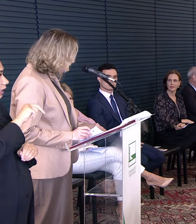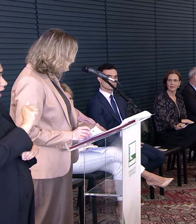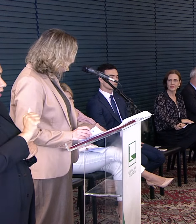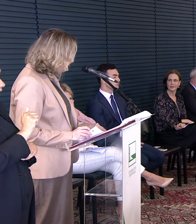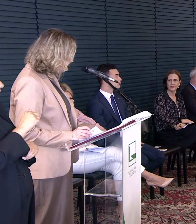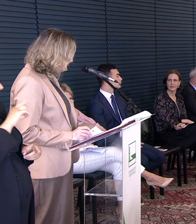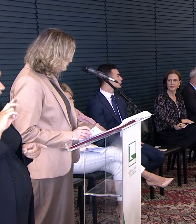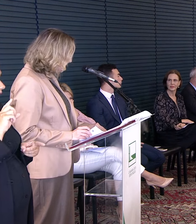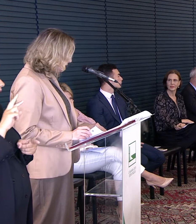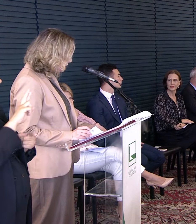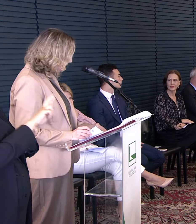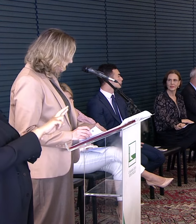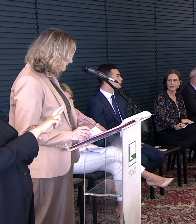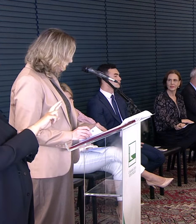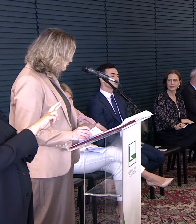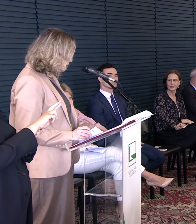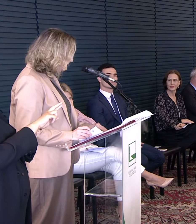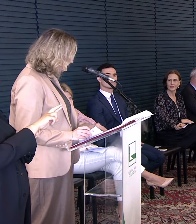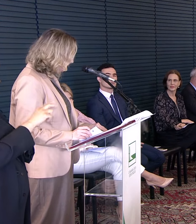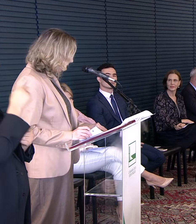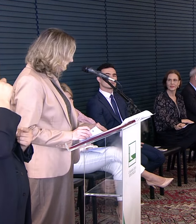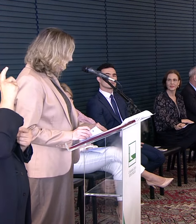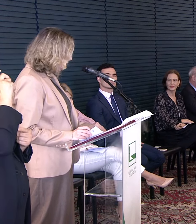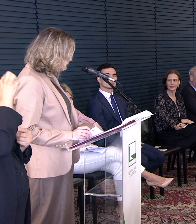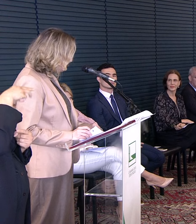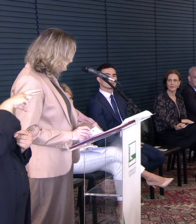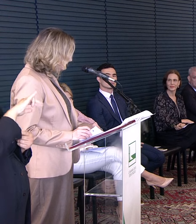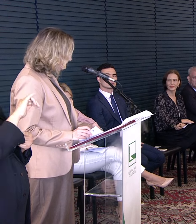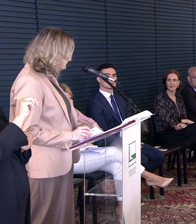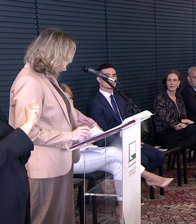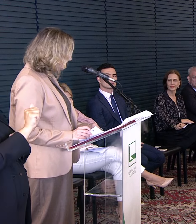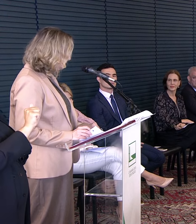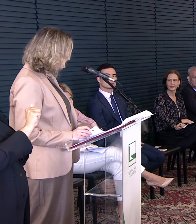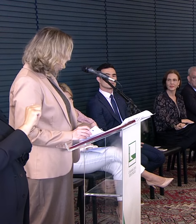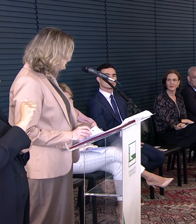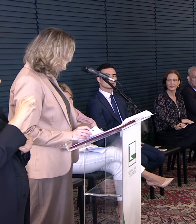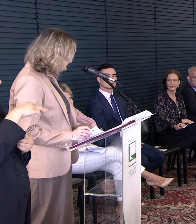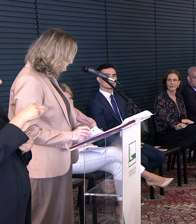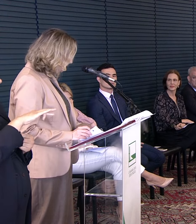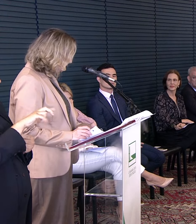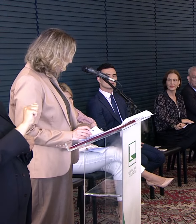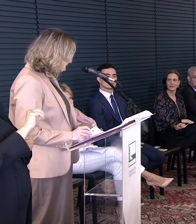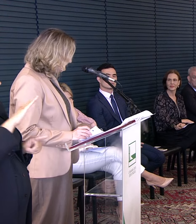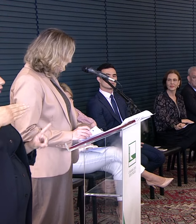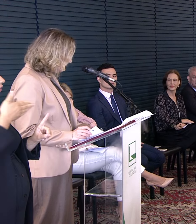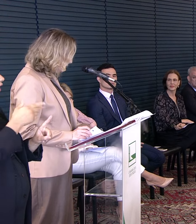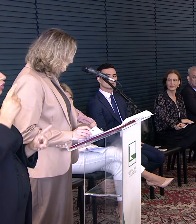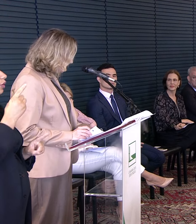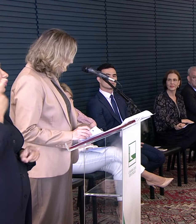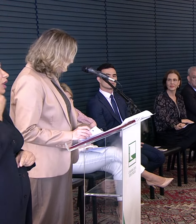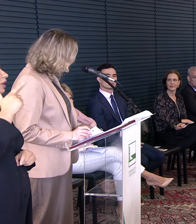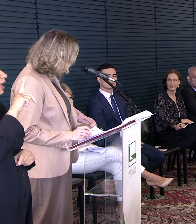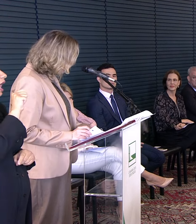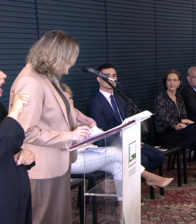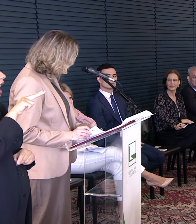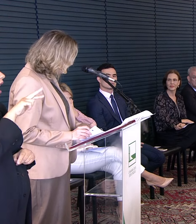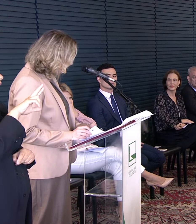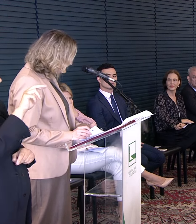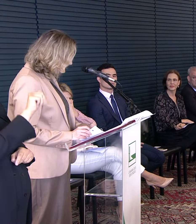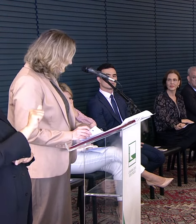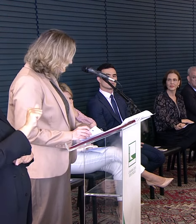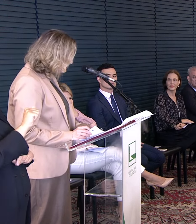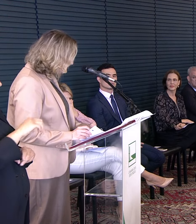Maternidade Maria Amélia Buarque De Holanda Do Rio de Janeiro Indicada pela Deputada Laura Carneiro A senhora